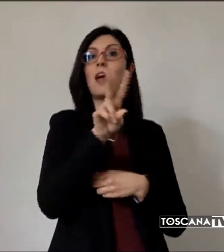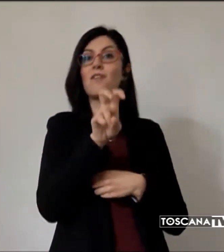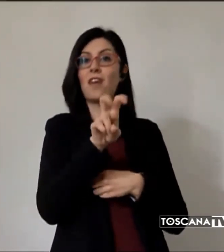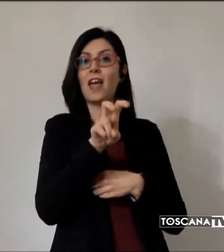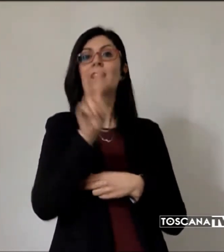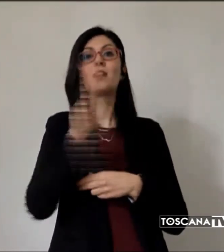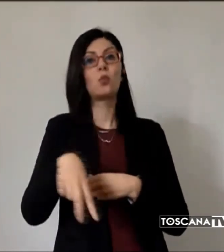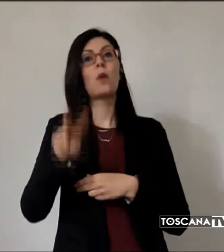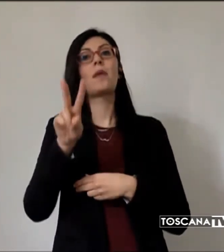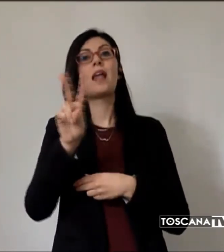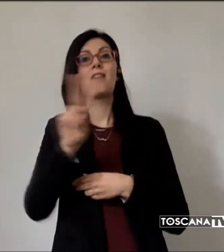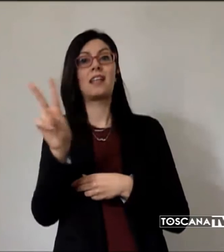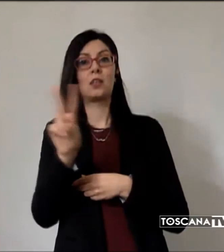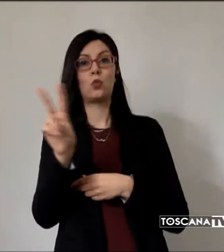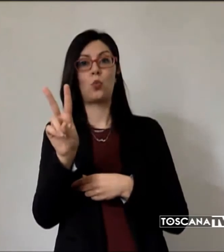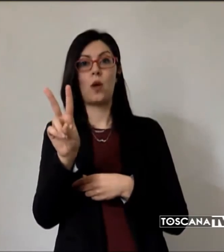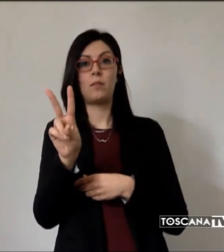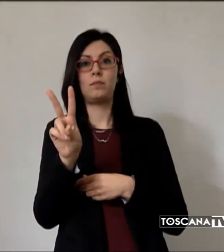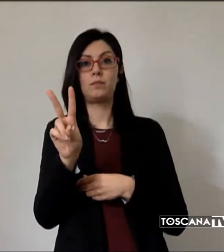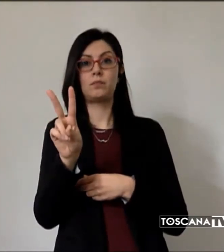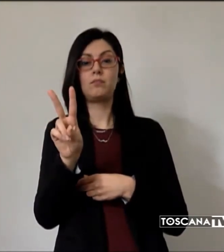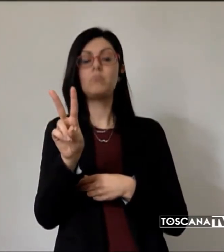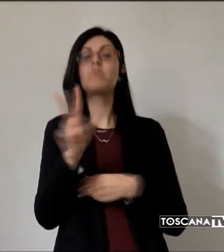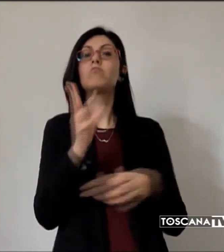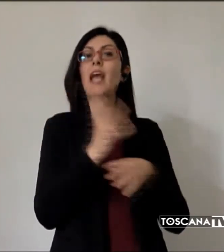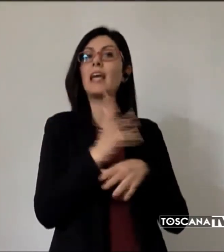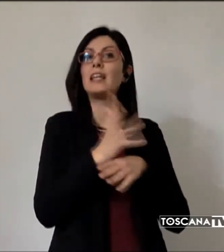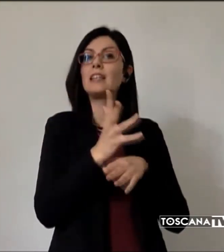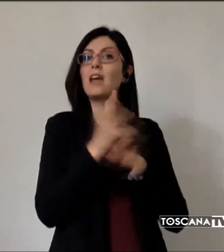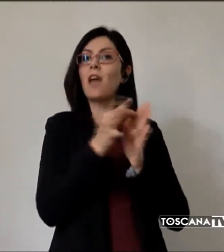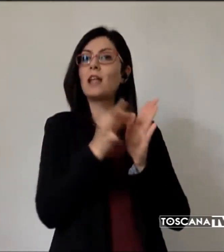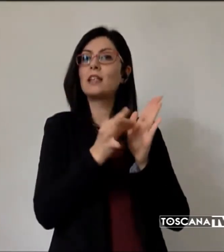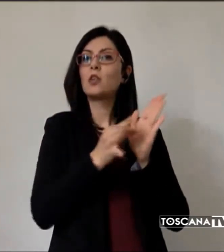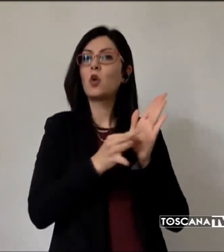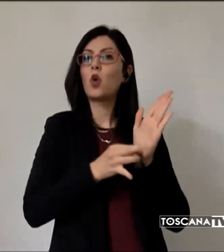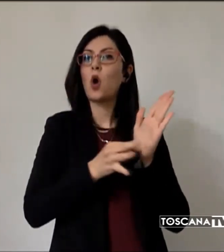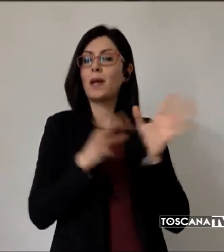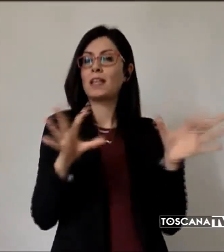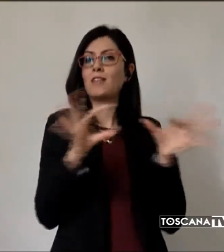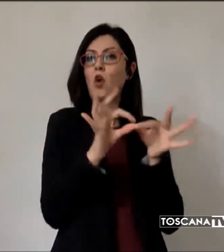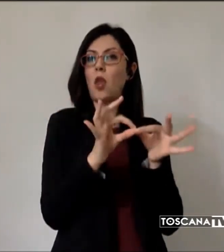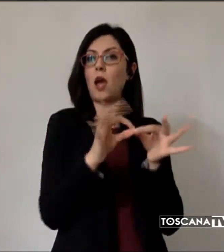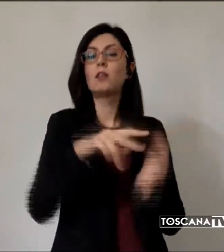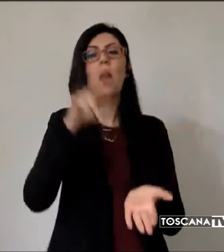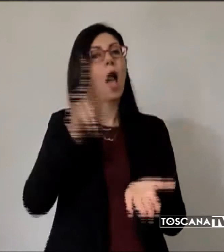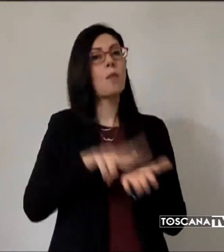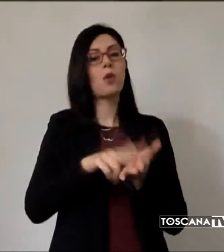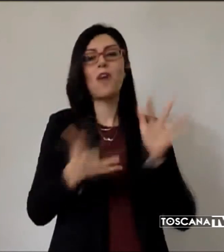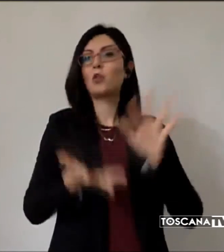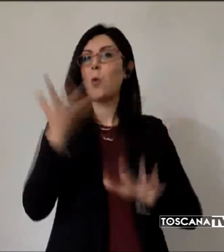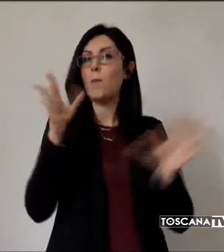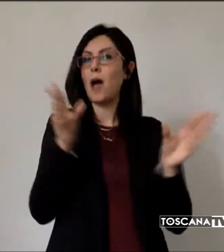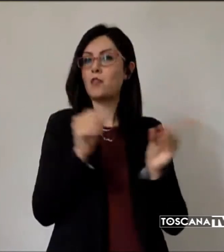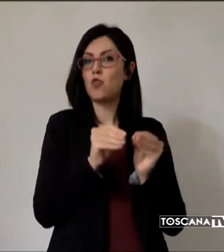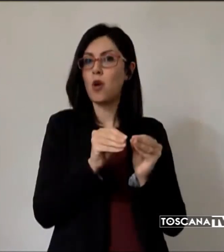con gli interventi normativi ad essa collegati, approvato a maggioranza nella seduta di